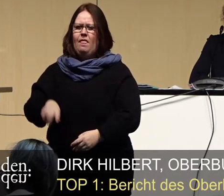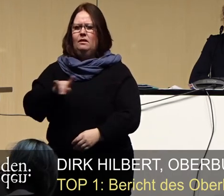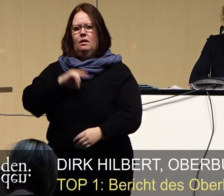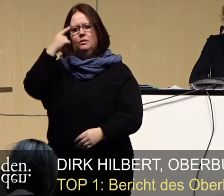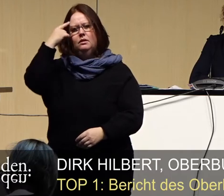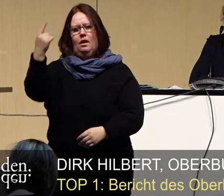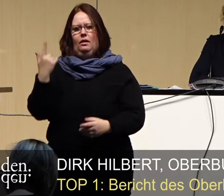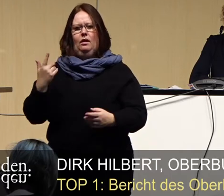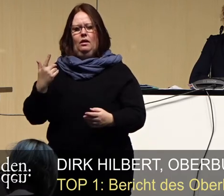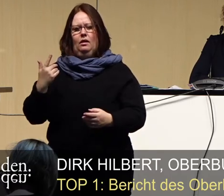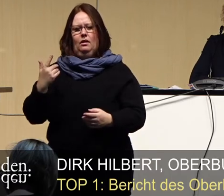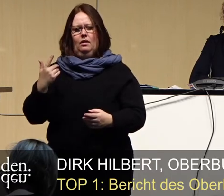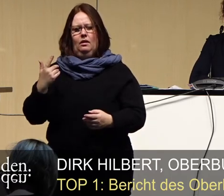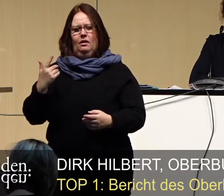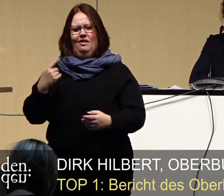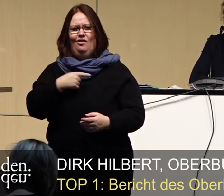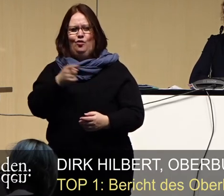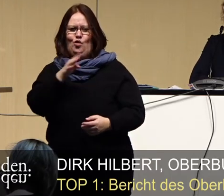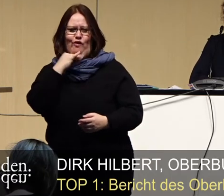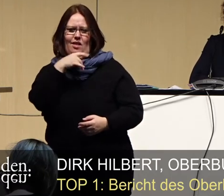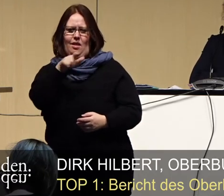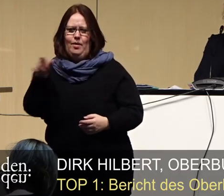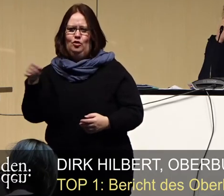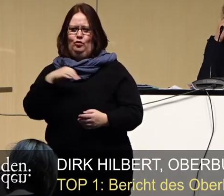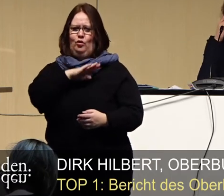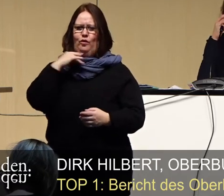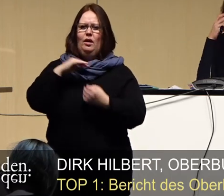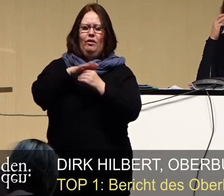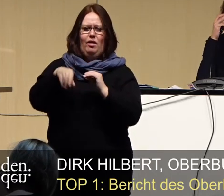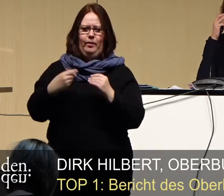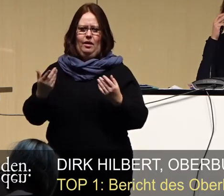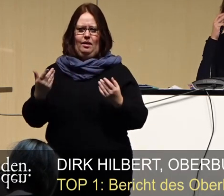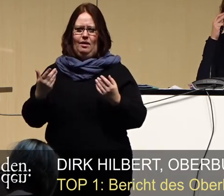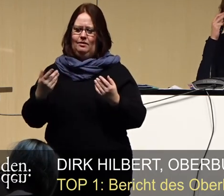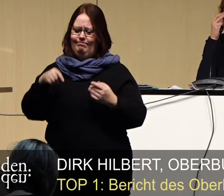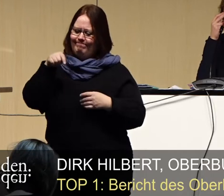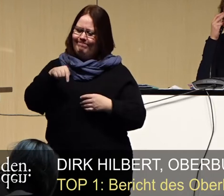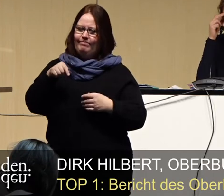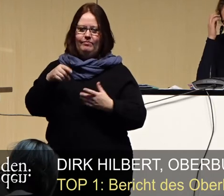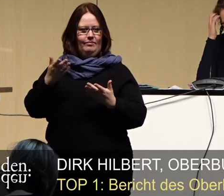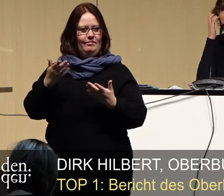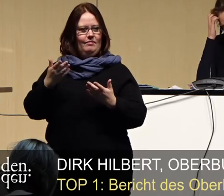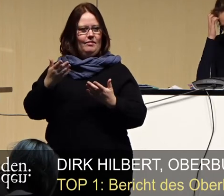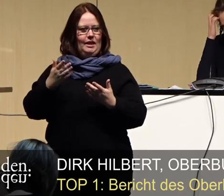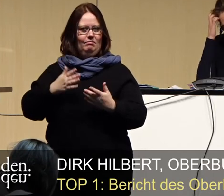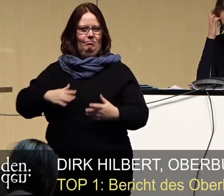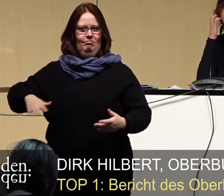für viele Menschen, für viele Familien ist in unserem